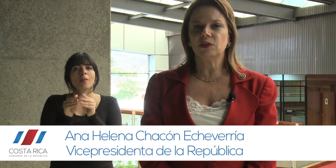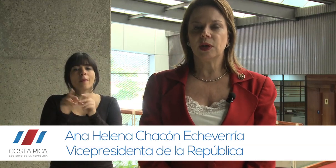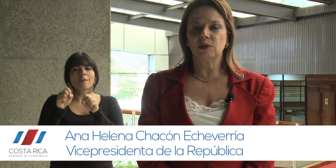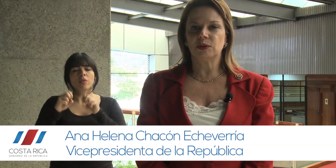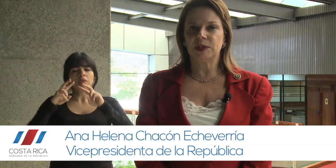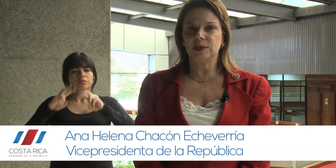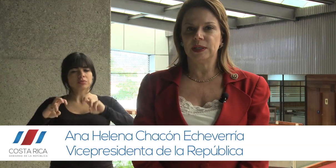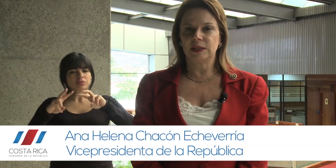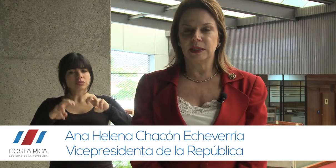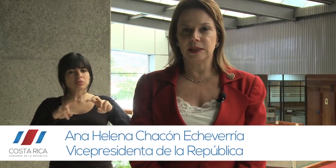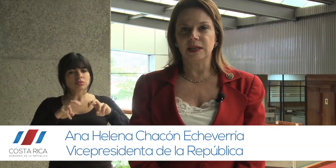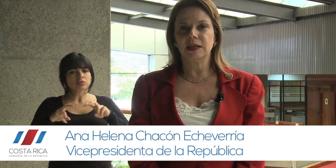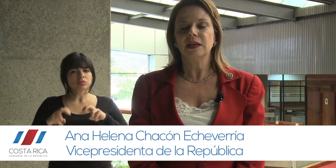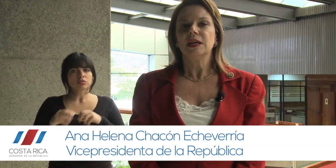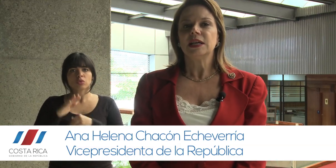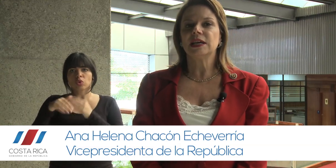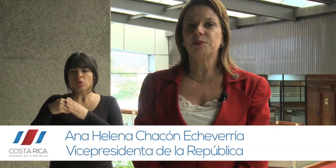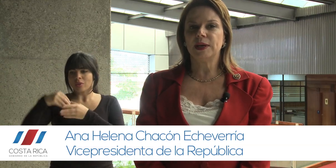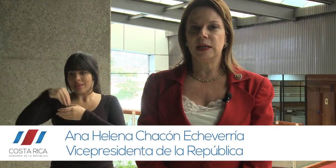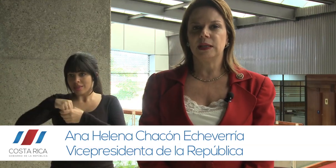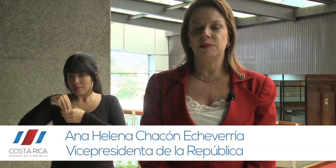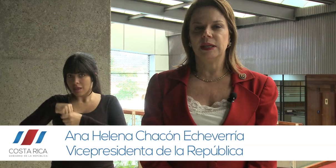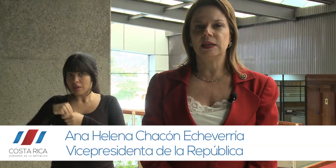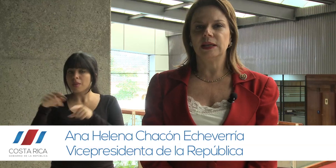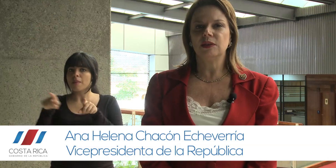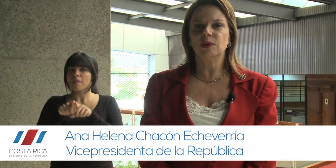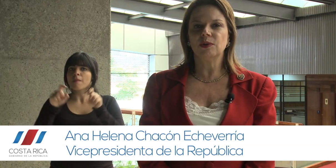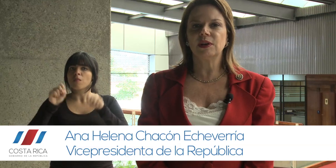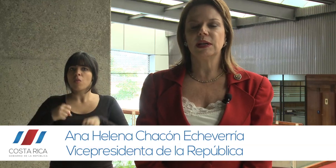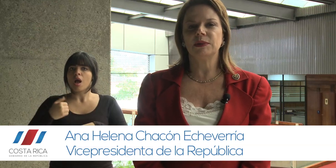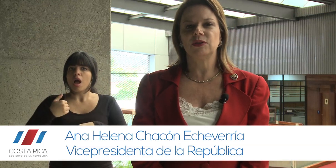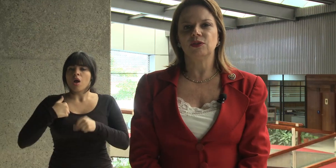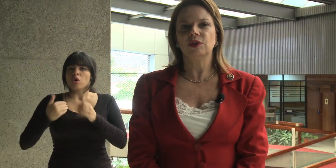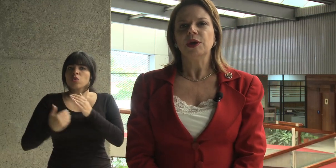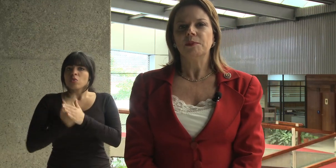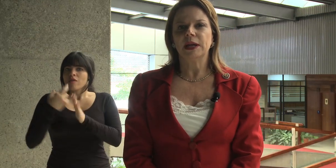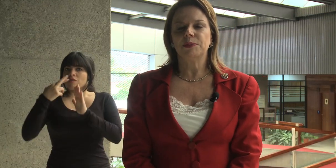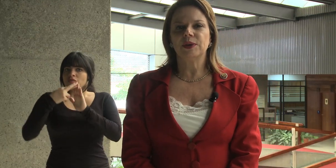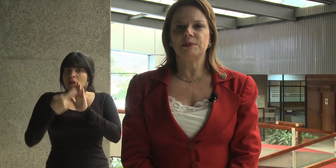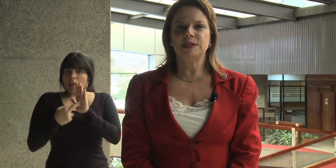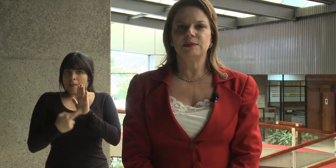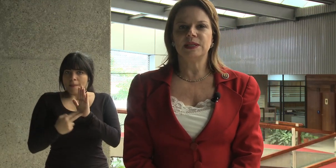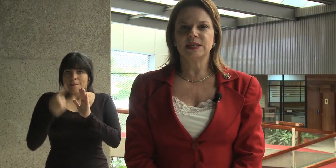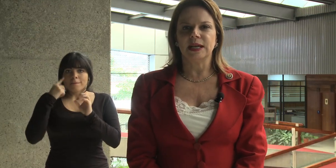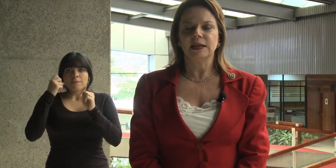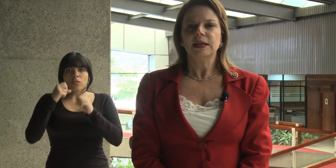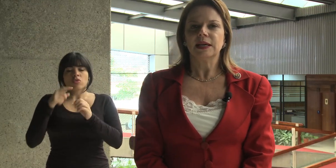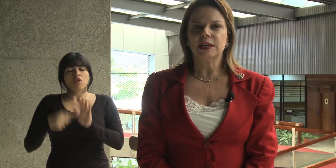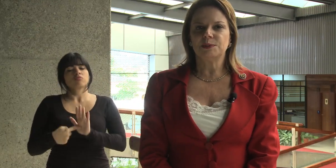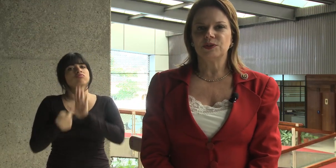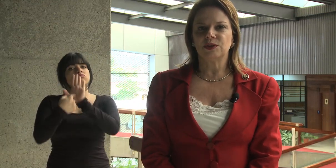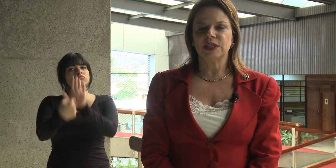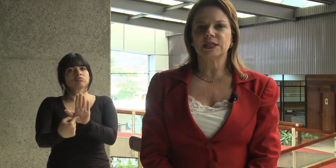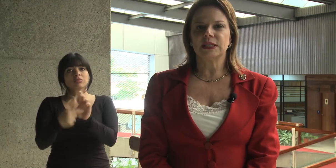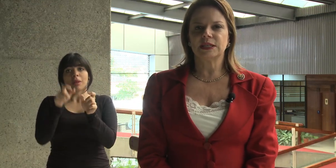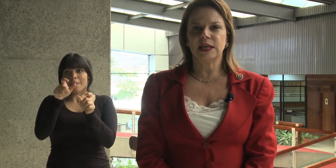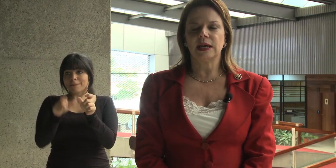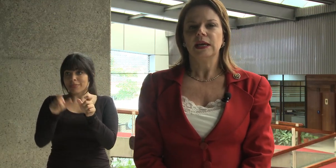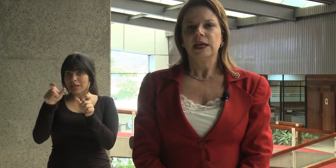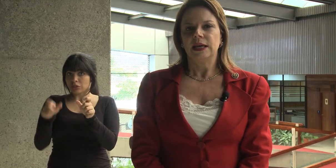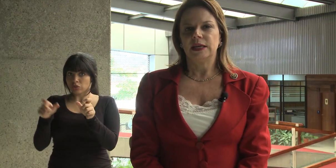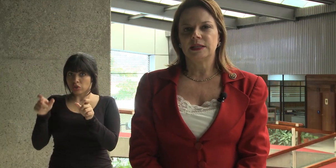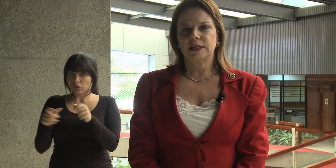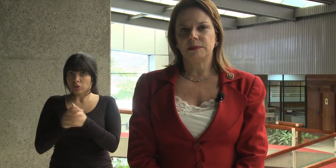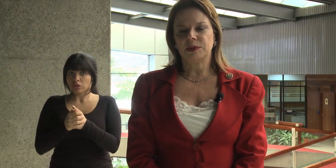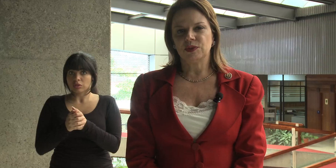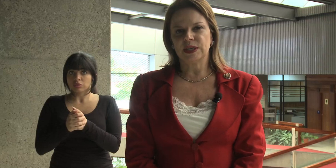pueda revisar toda la normativa interna y que pueda también tener nuevos reglamentos para poder visibilizar que las personas, ya